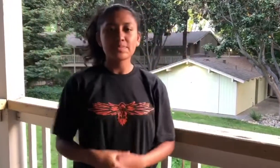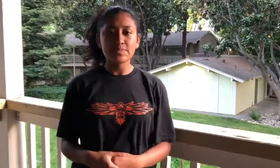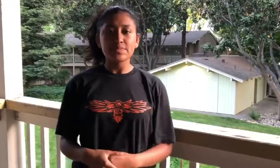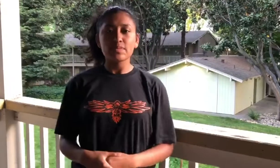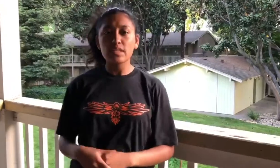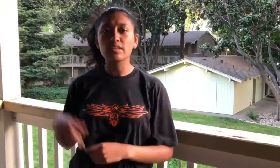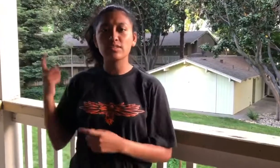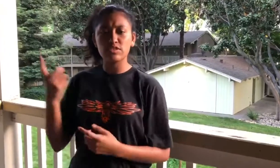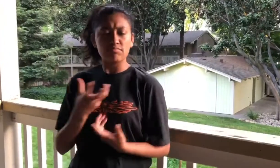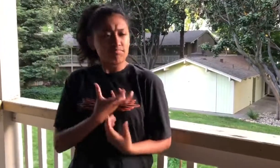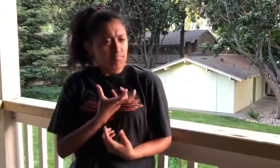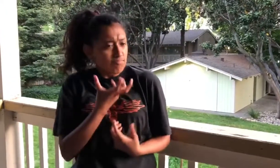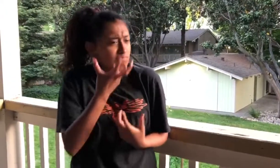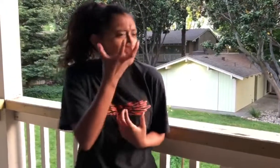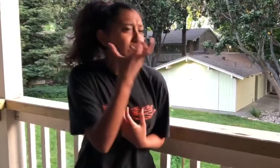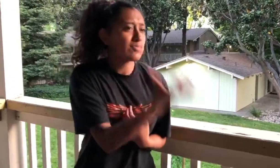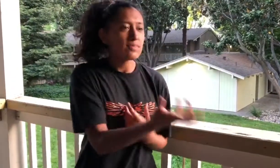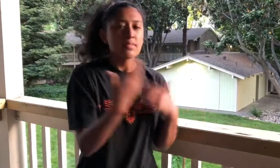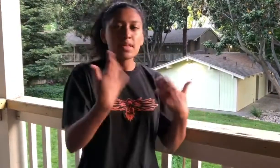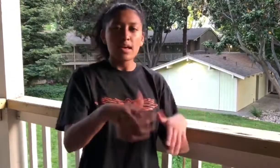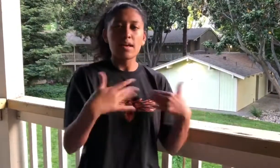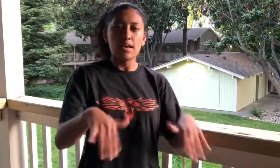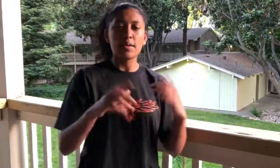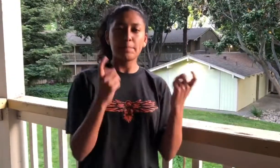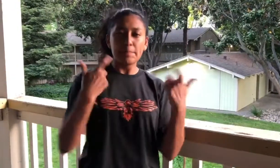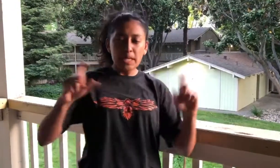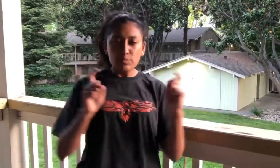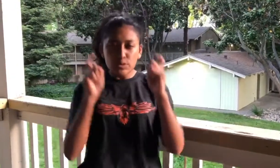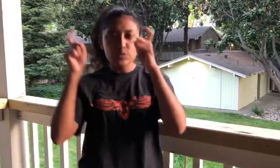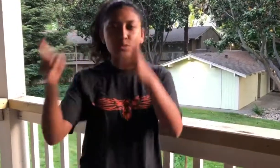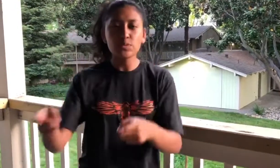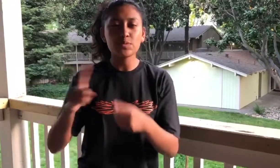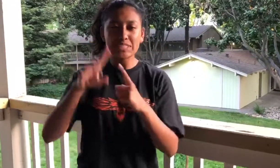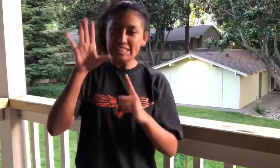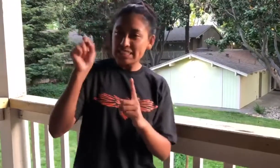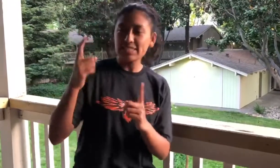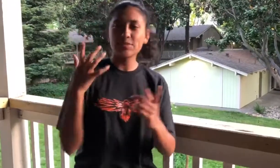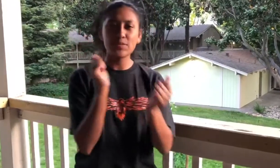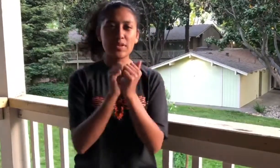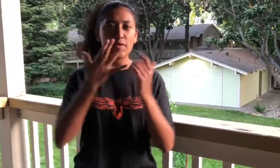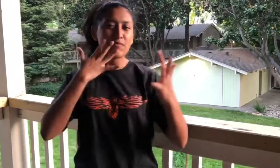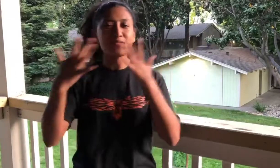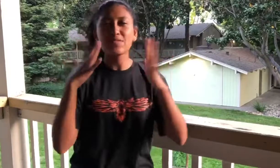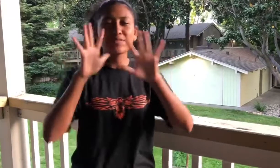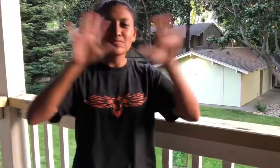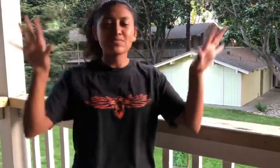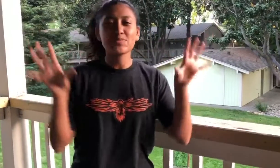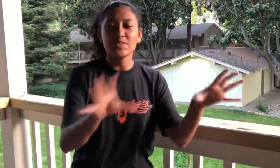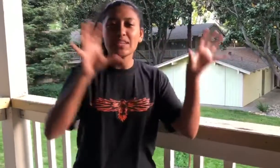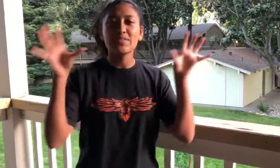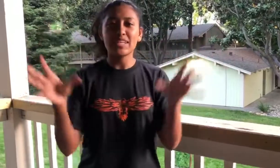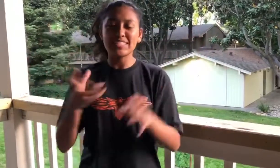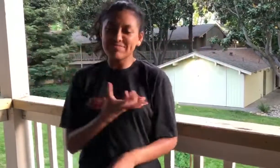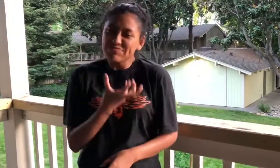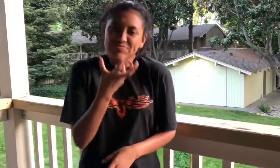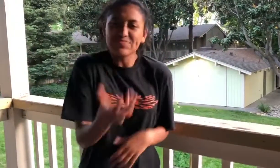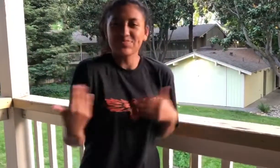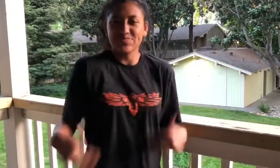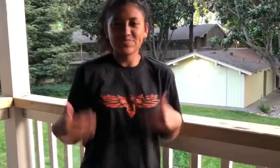dedicación le da a CSD sus coloridas decoraciones. Su actitud positiva y creativa